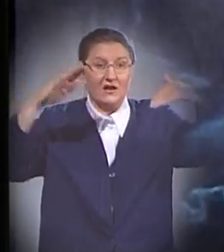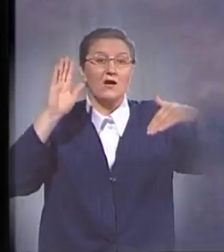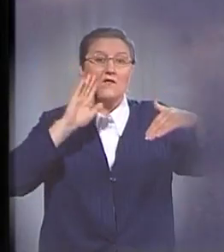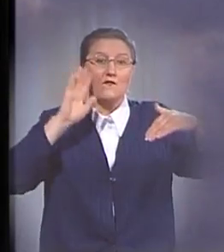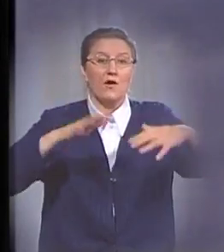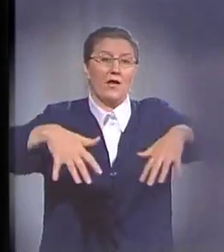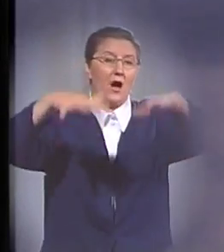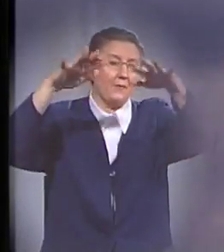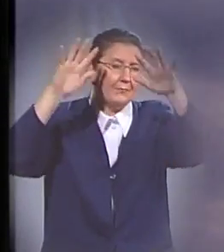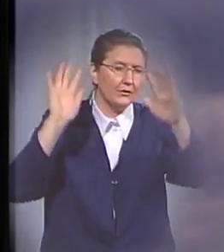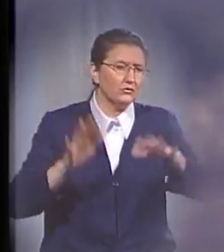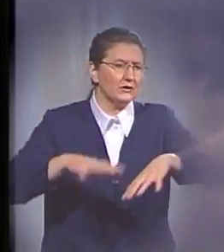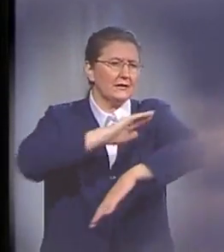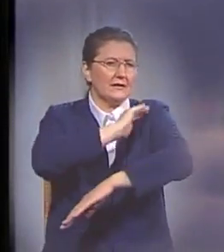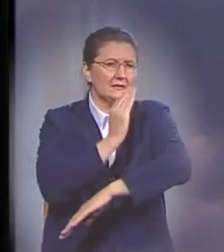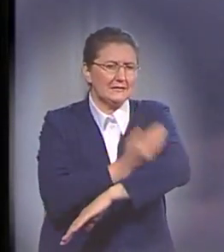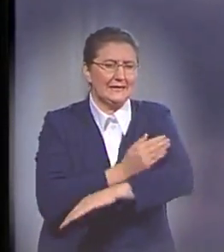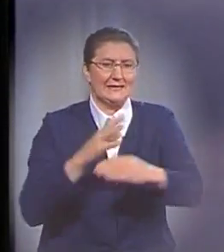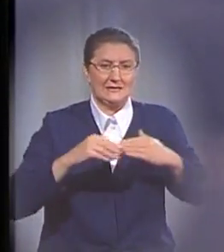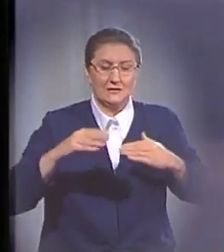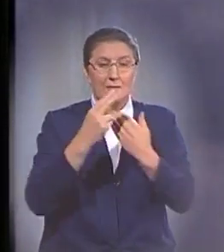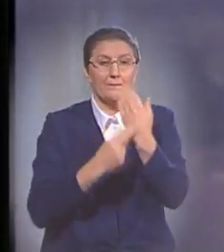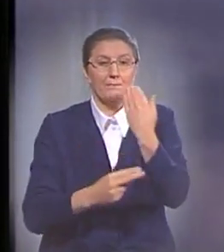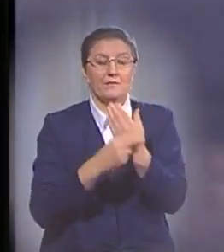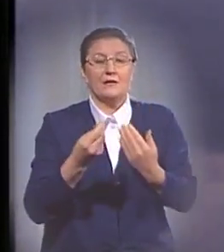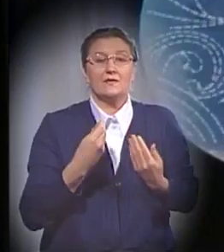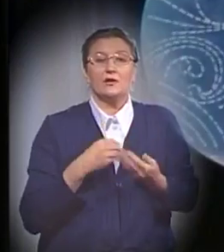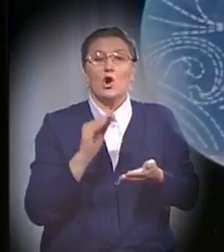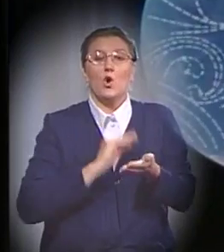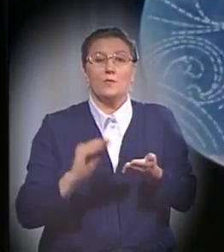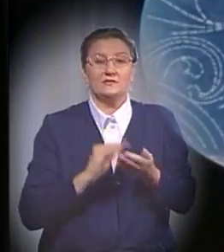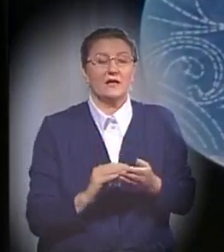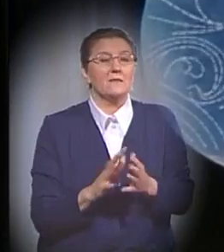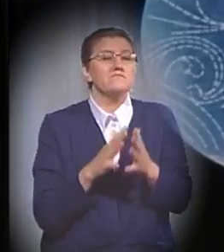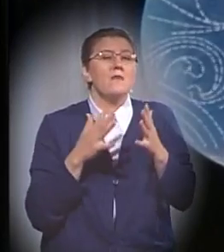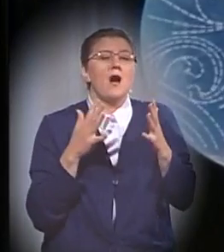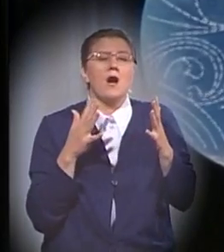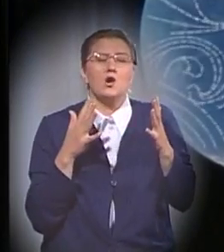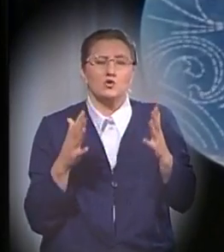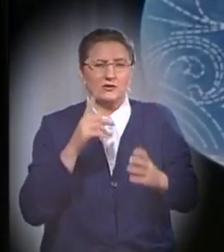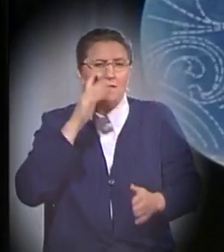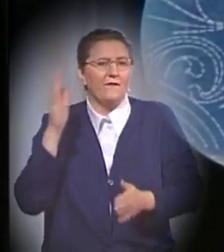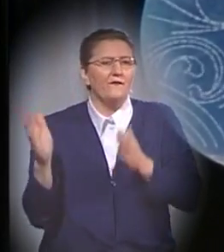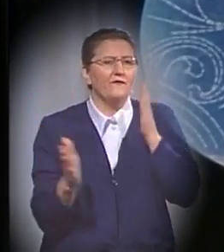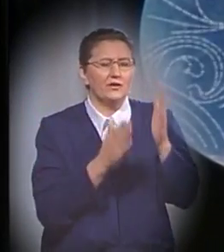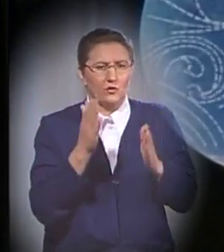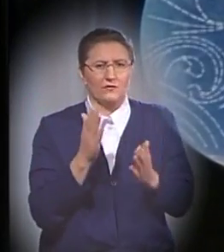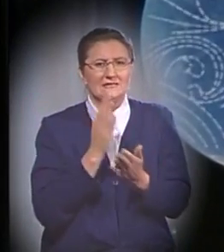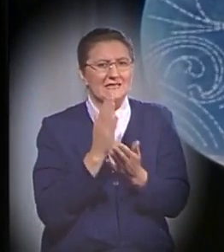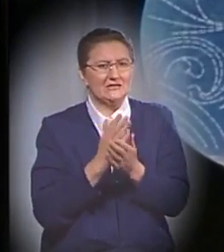обрушились на землю, Библия дает описание могучих ветров, что может означать значительную разницу в